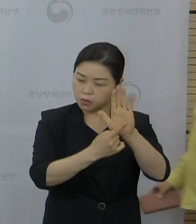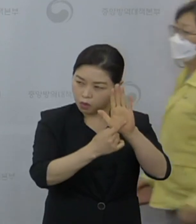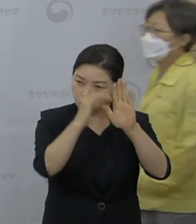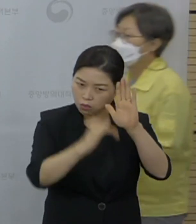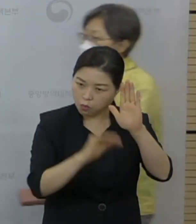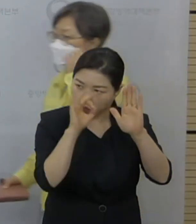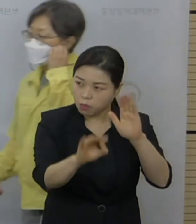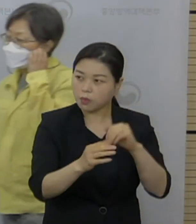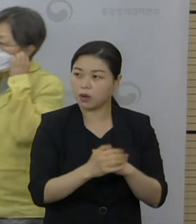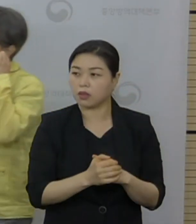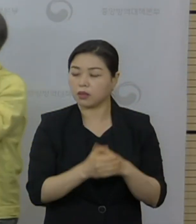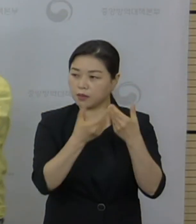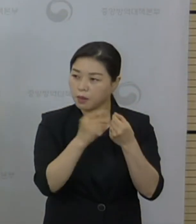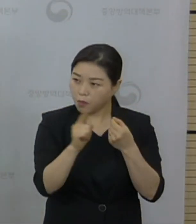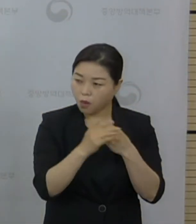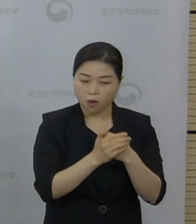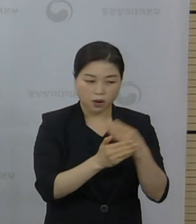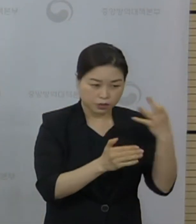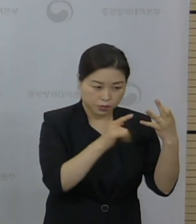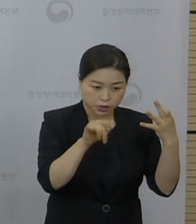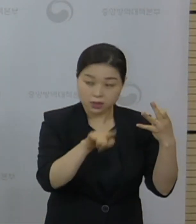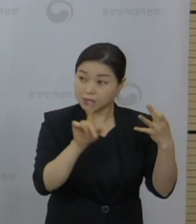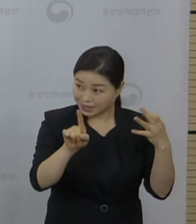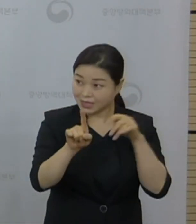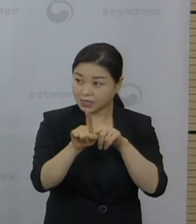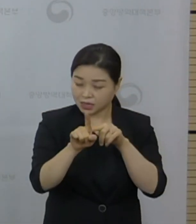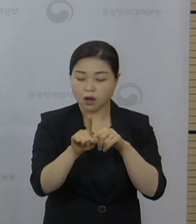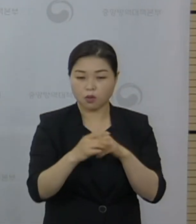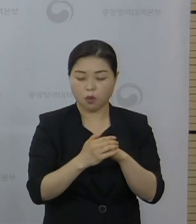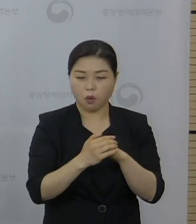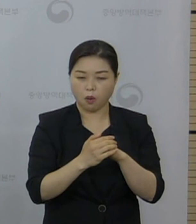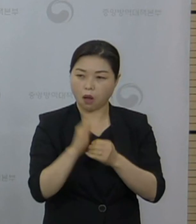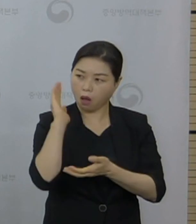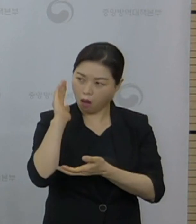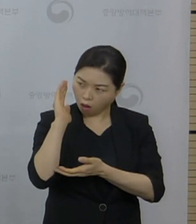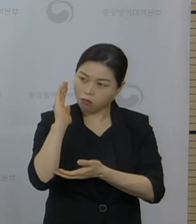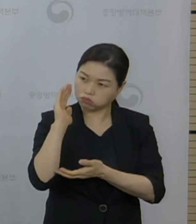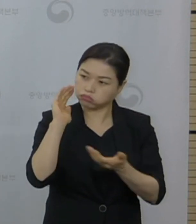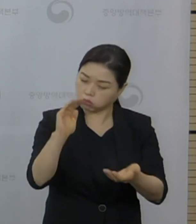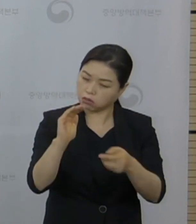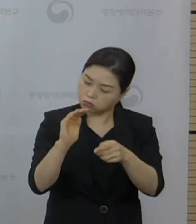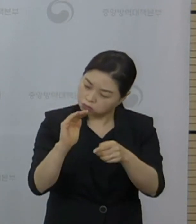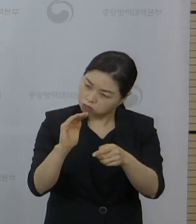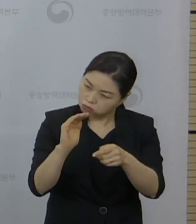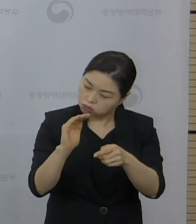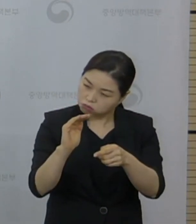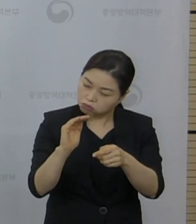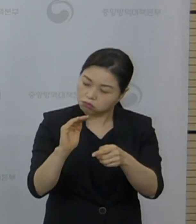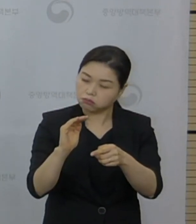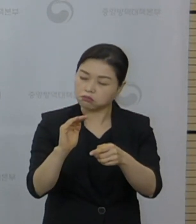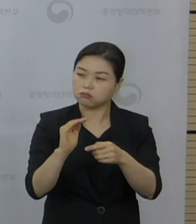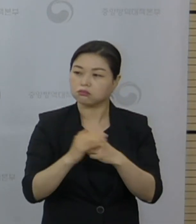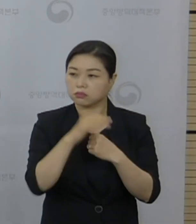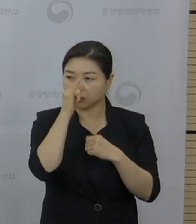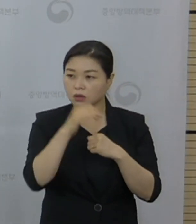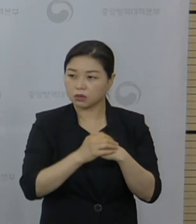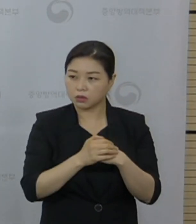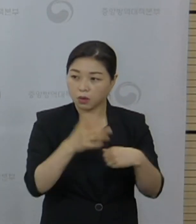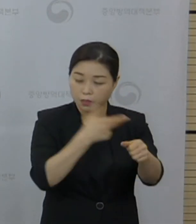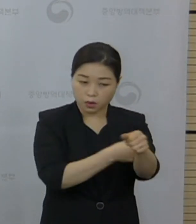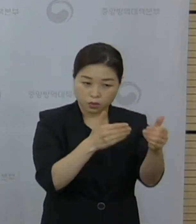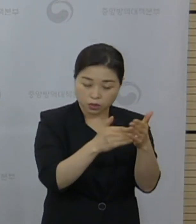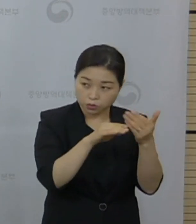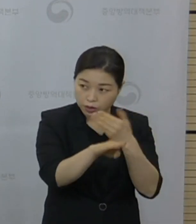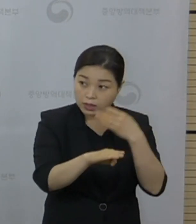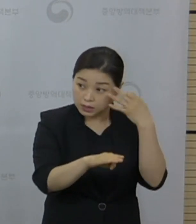예시를 들면서 14일 플러스 1일이라고 안내가 추가됐습니다. 만약 접종 후 2주 경과로 인지하고